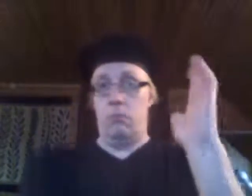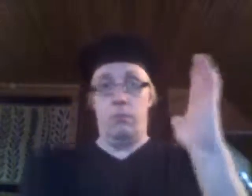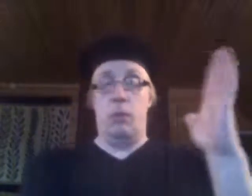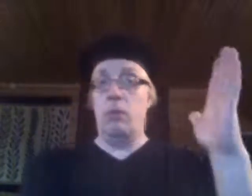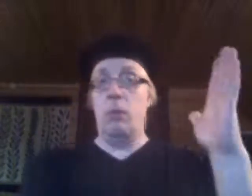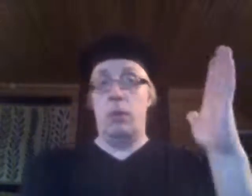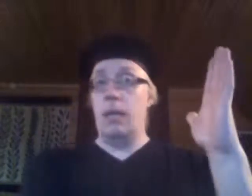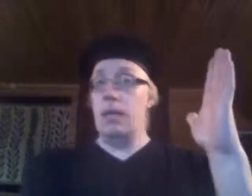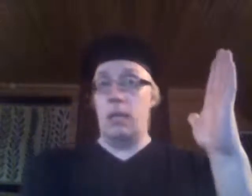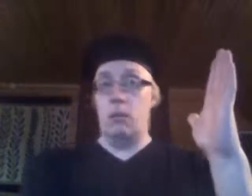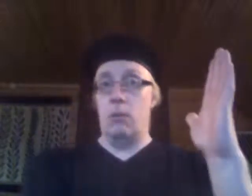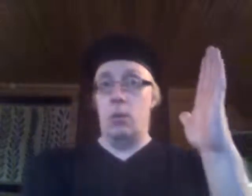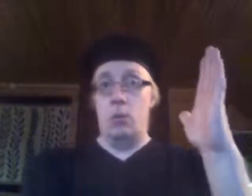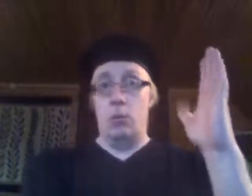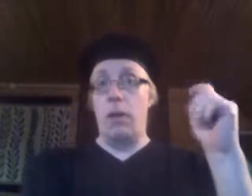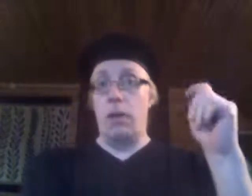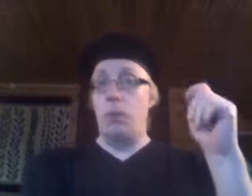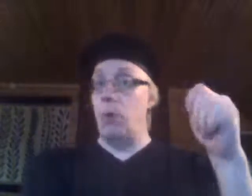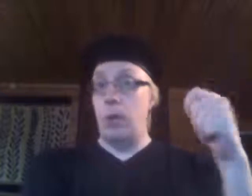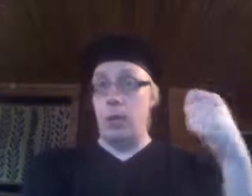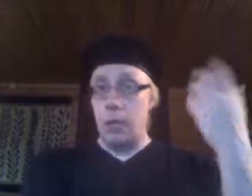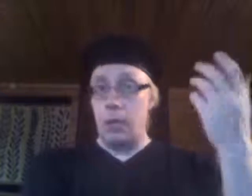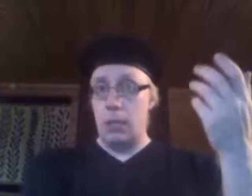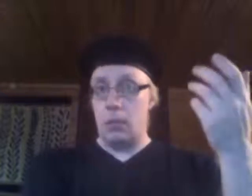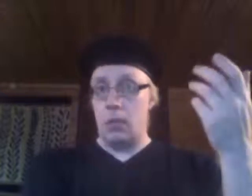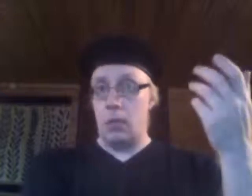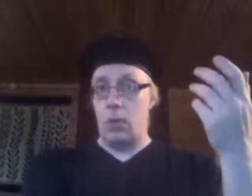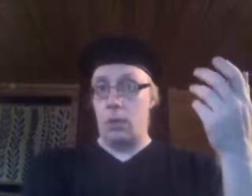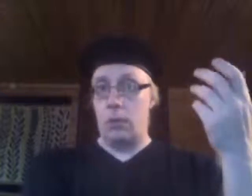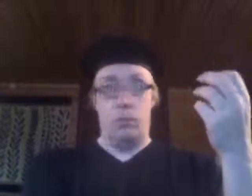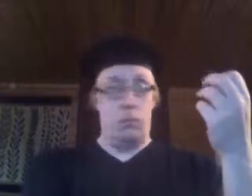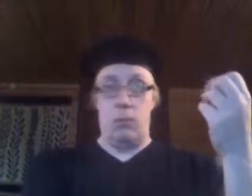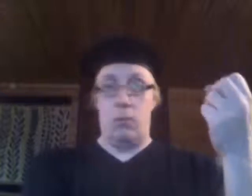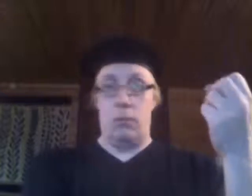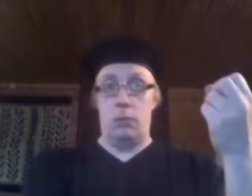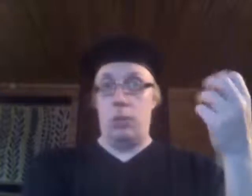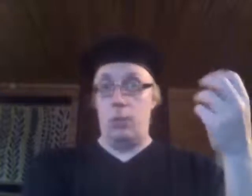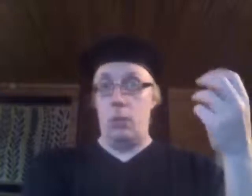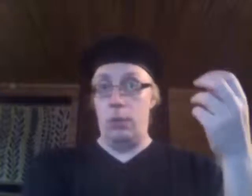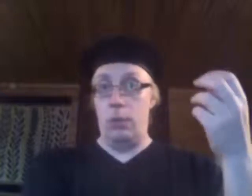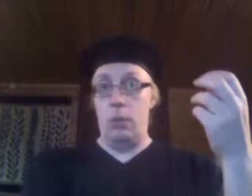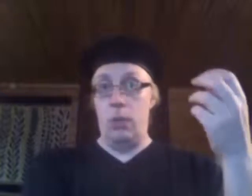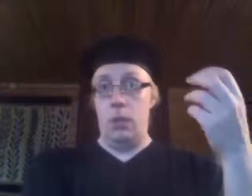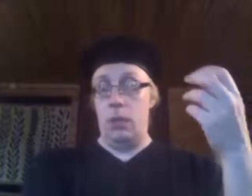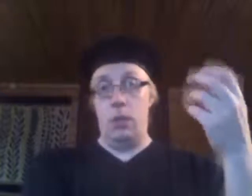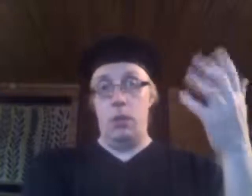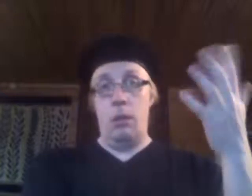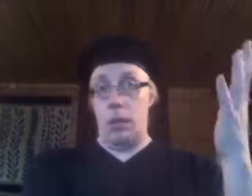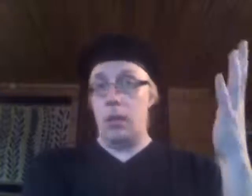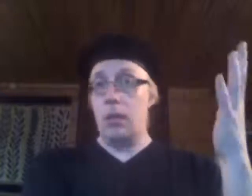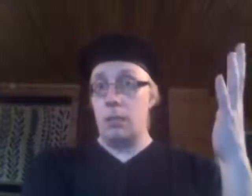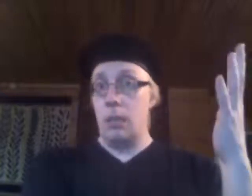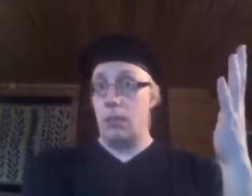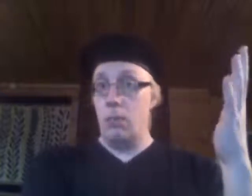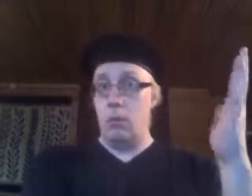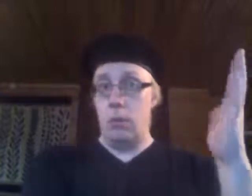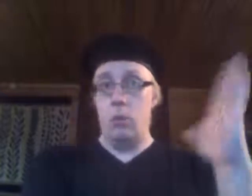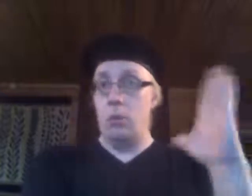Lontohan on aina tehnyt hyvää kauppoja eri diktaattoreiden kanssa, niin kuin katsoo Libyossakin. Irakissahan on myös ja muita,